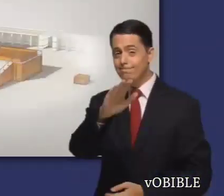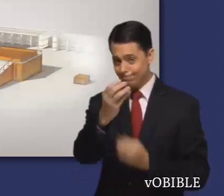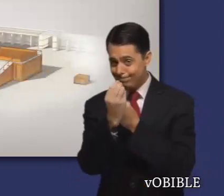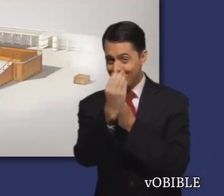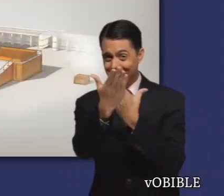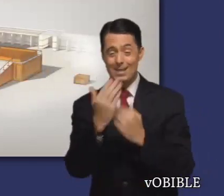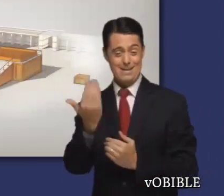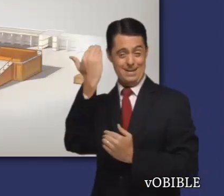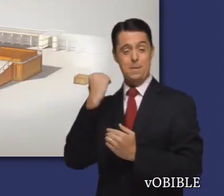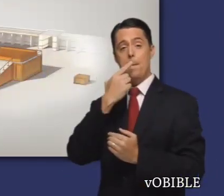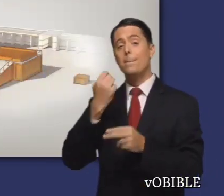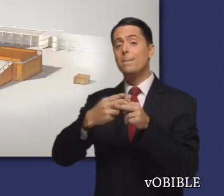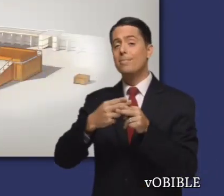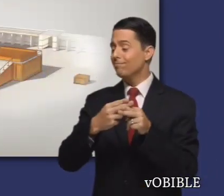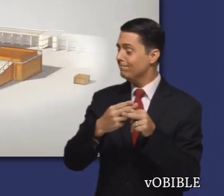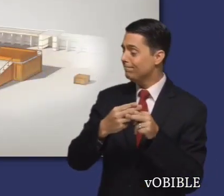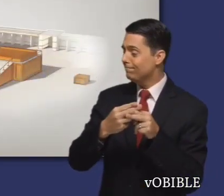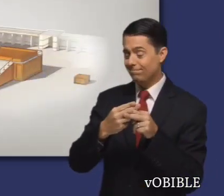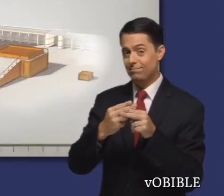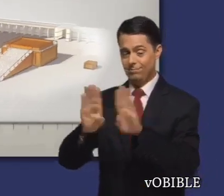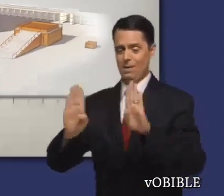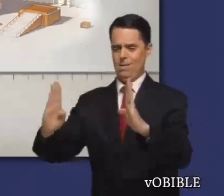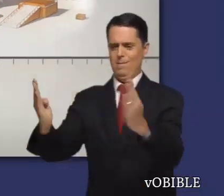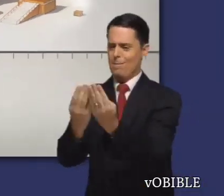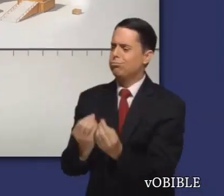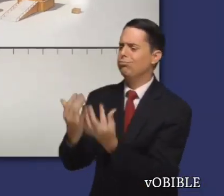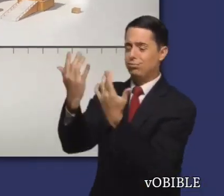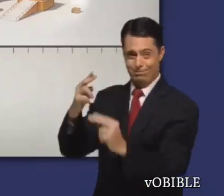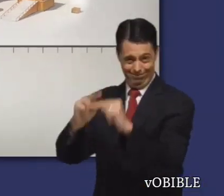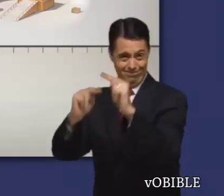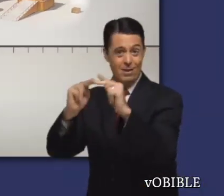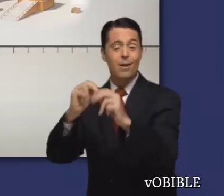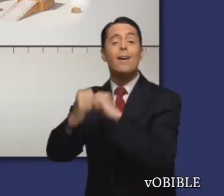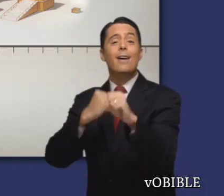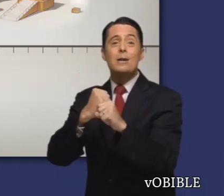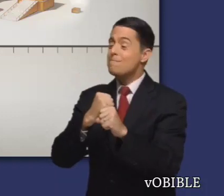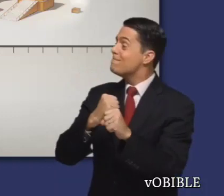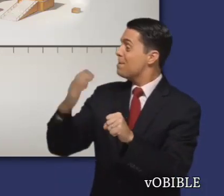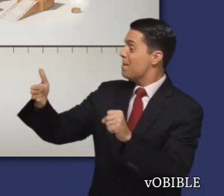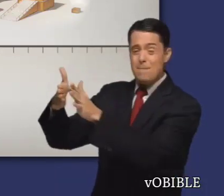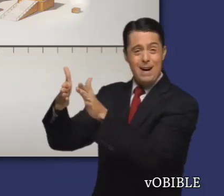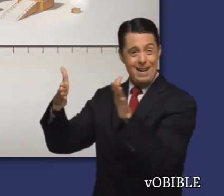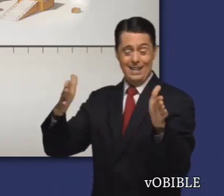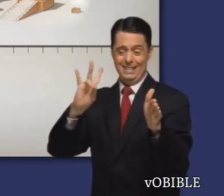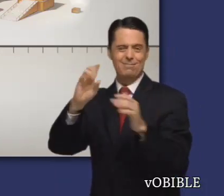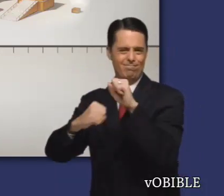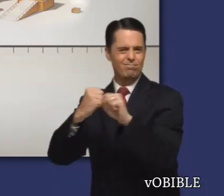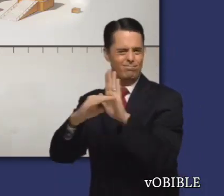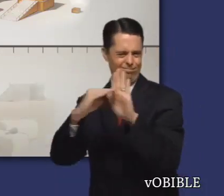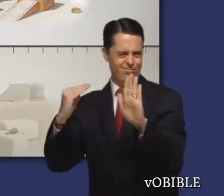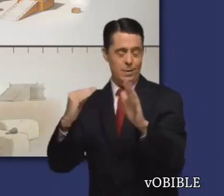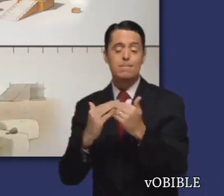¿Lo sabía? El templo de Salomón se completó en poco más de siete años. En cambio,